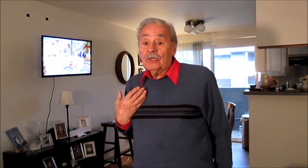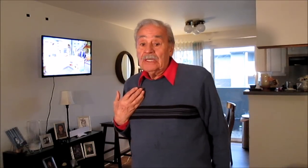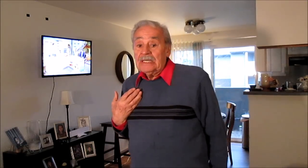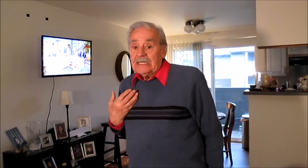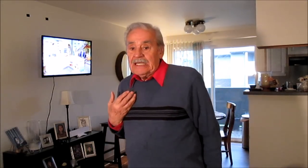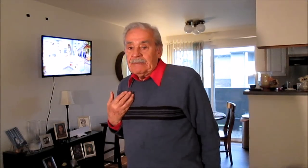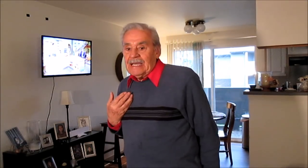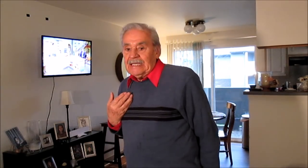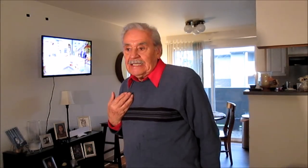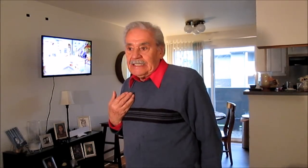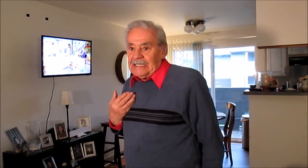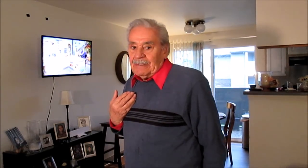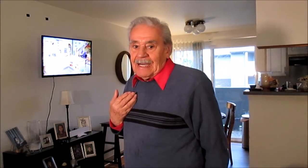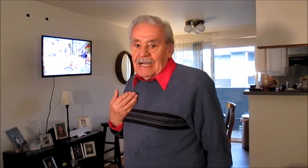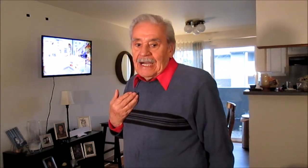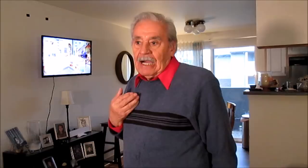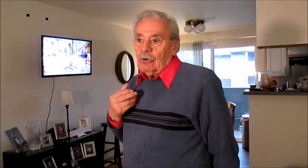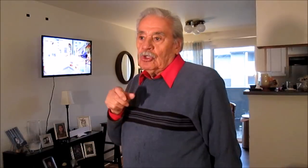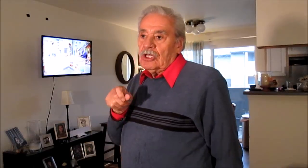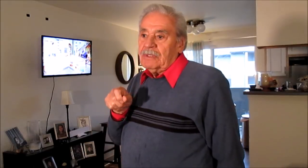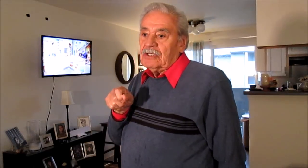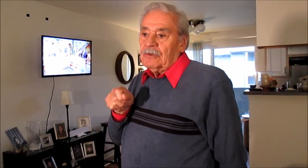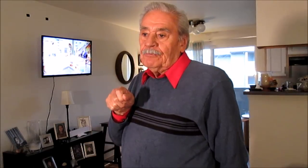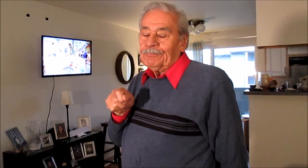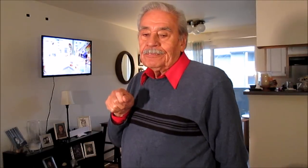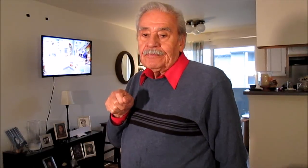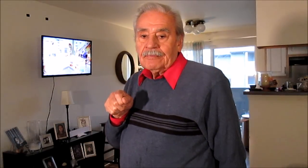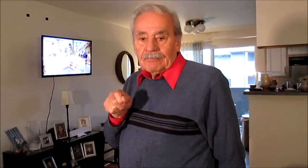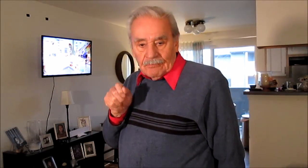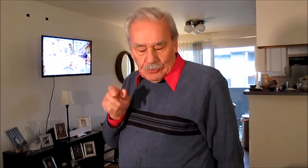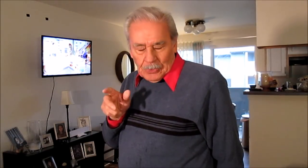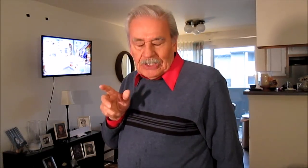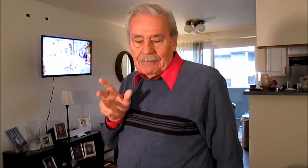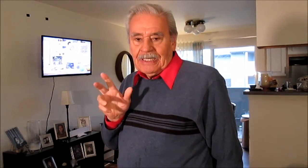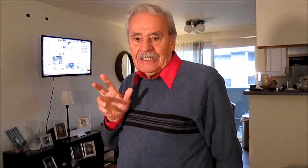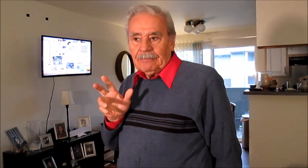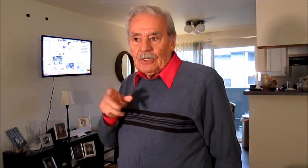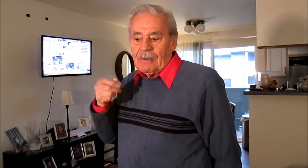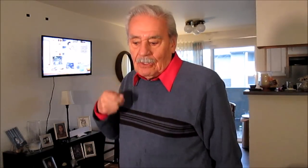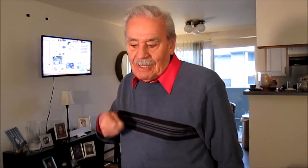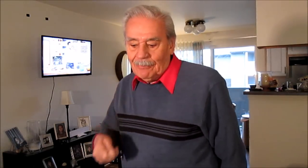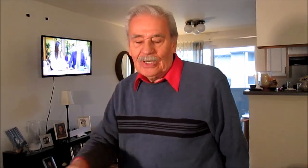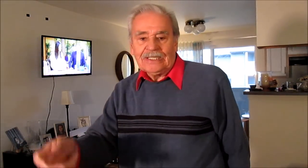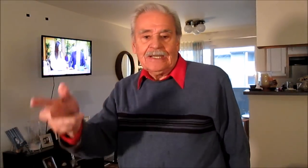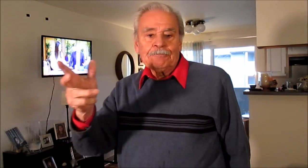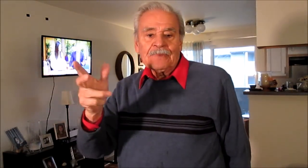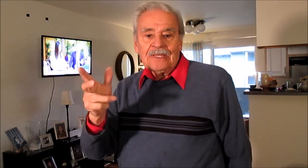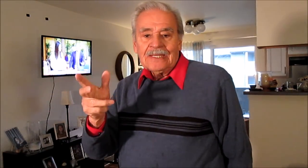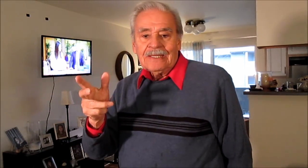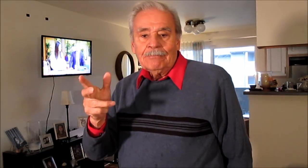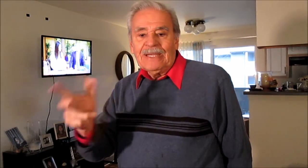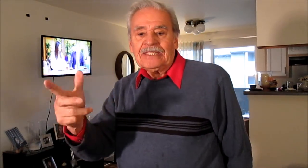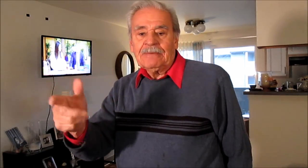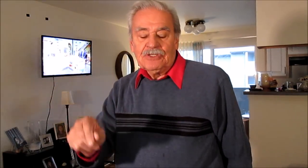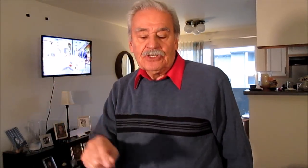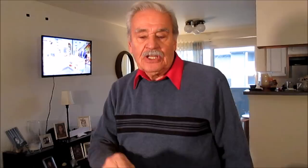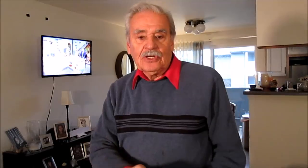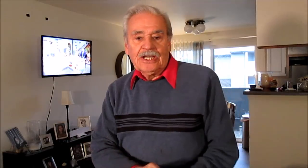iba y le tiraba a Julio De Vido, supuestamente, por abajo de la puerta, 20 millones de dólares